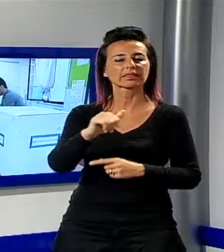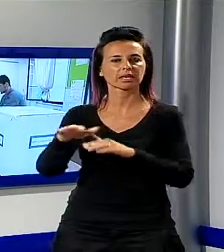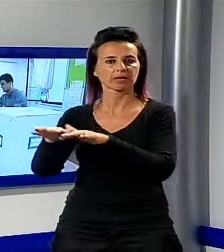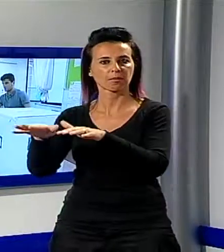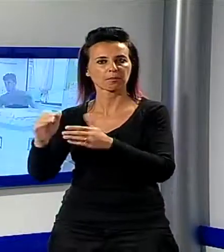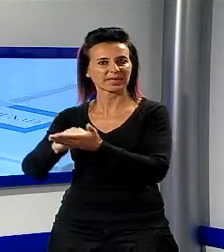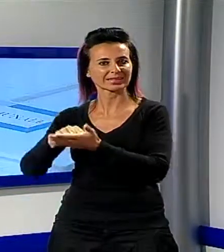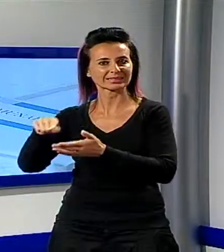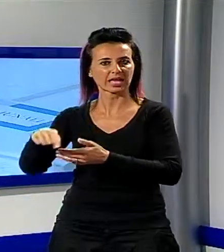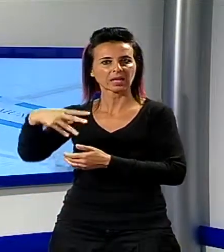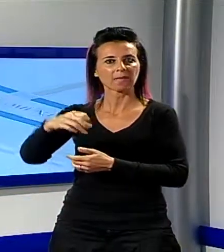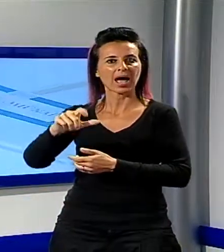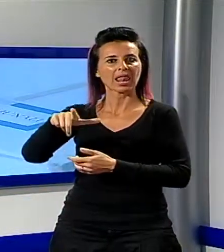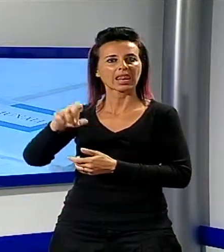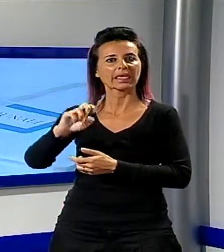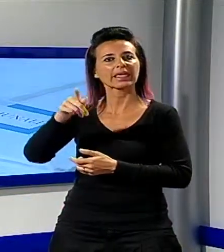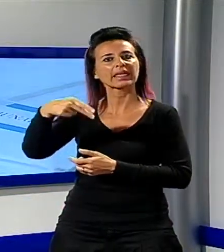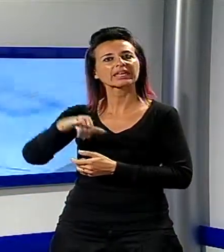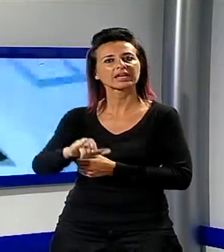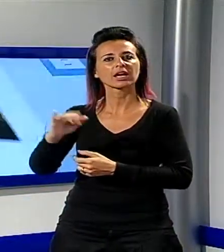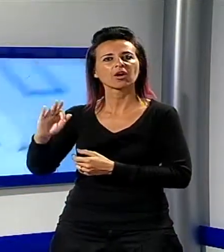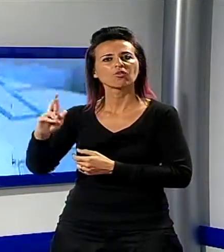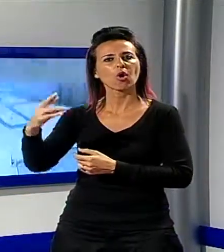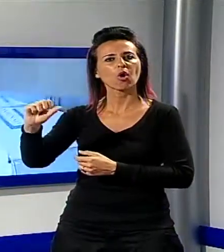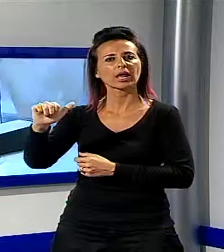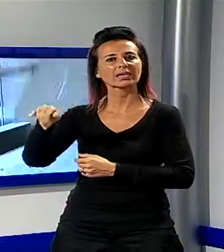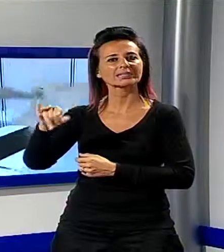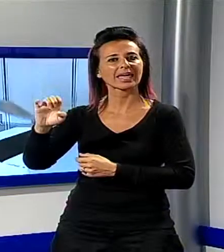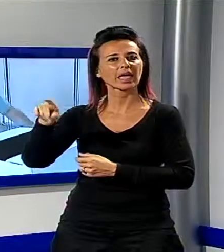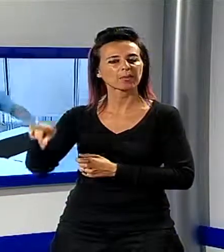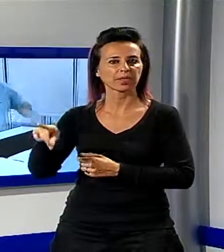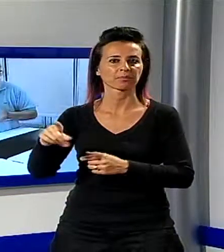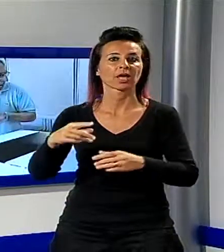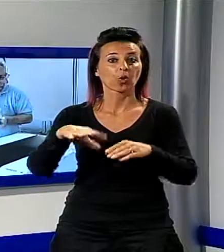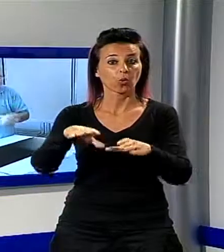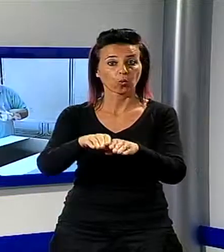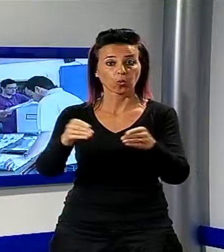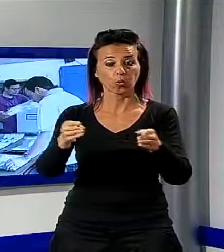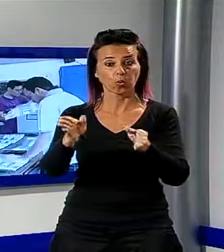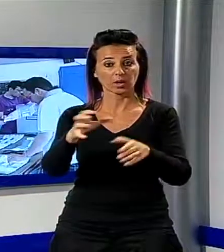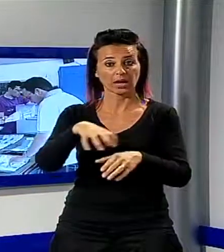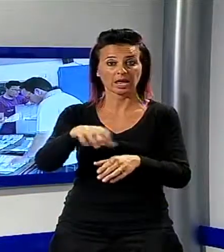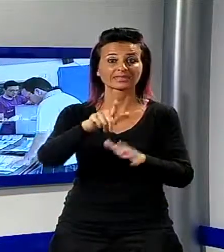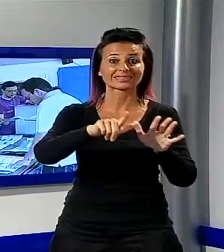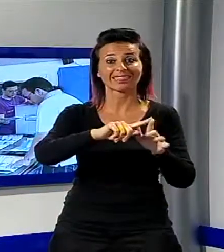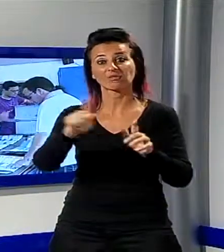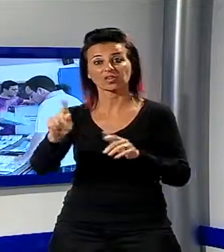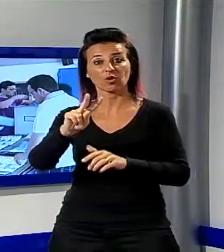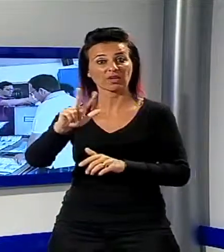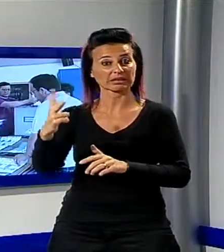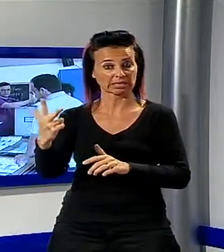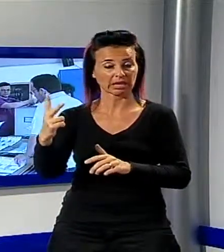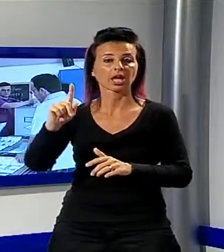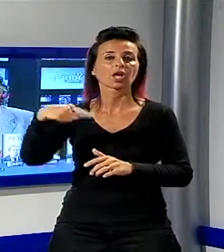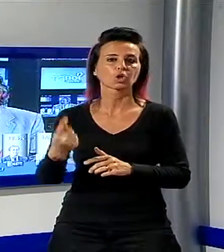Forassiepi. Le urne rimarranno aperte dalle 7 alle 23. Alle 23 la chiusura dei seggi e l'inizio dello spoglio delle